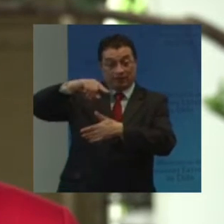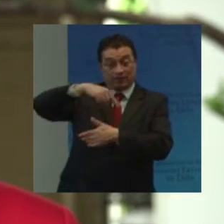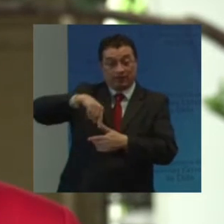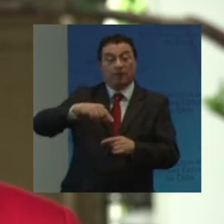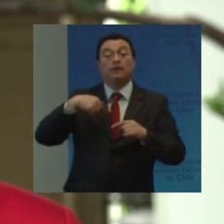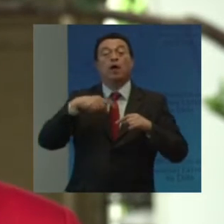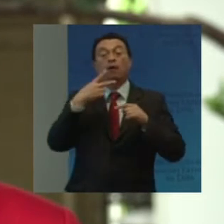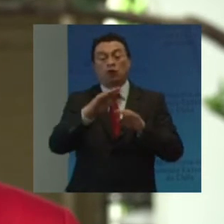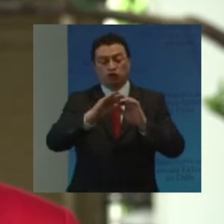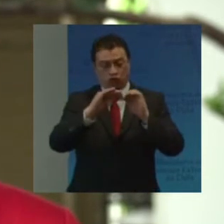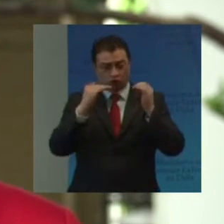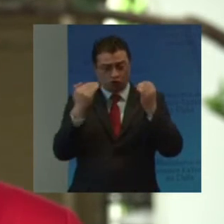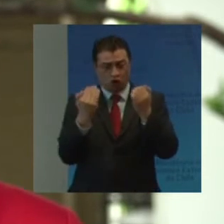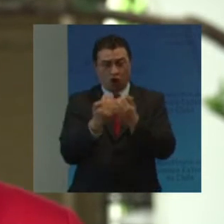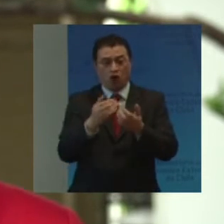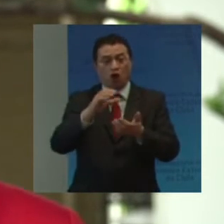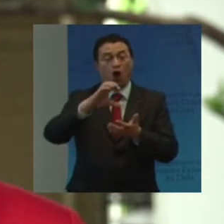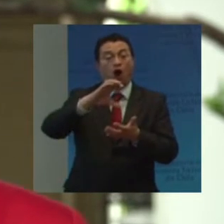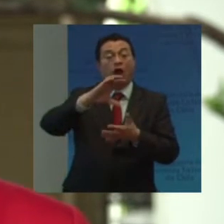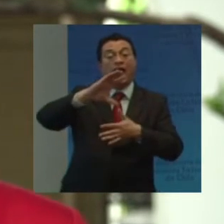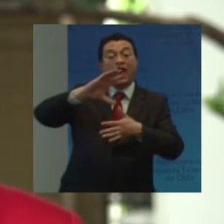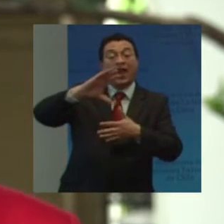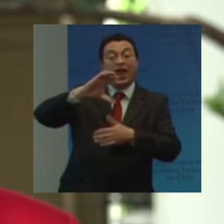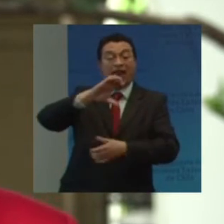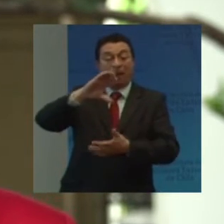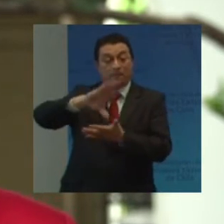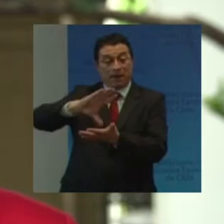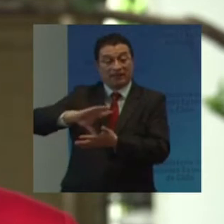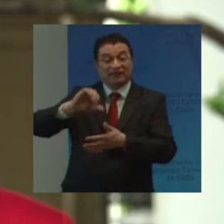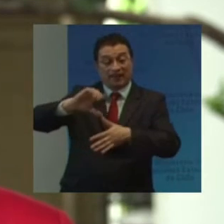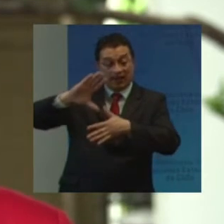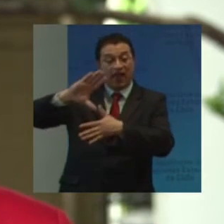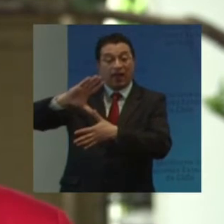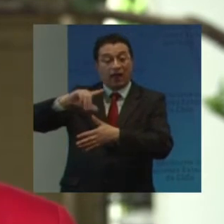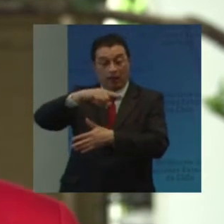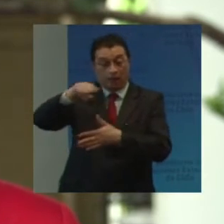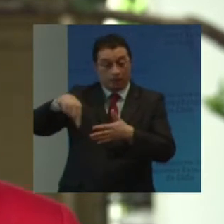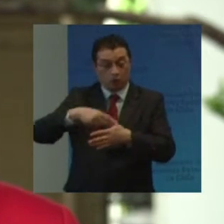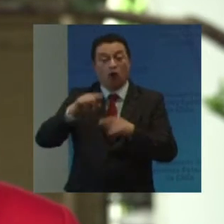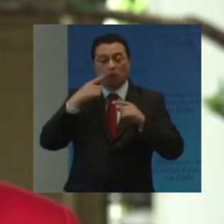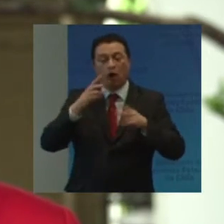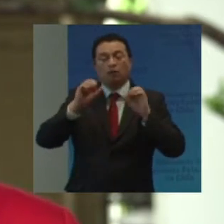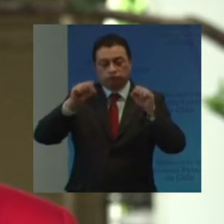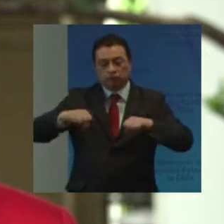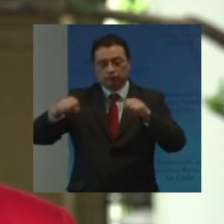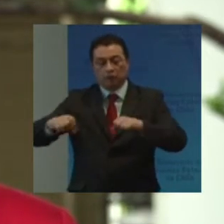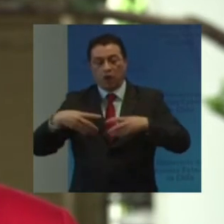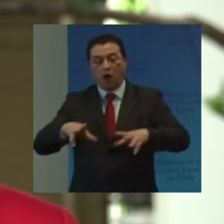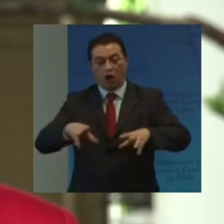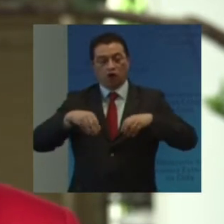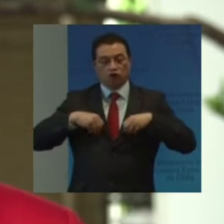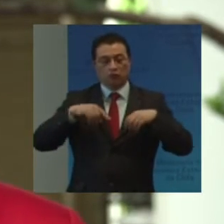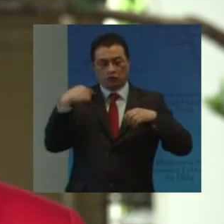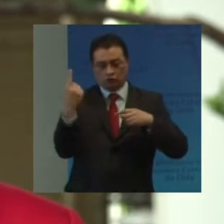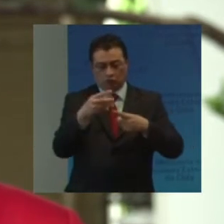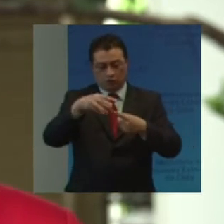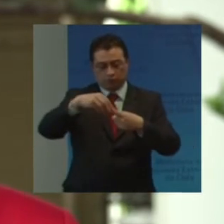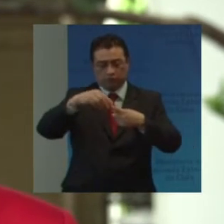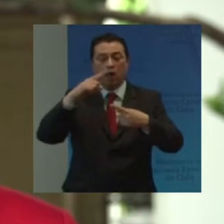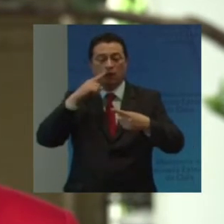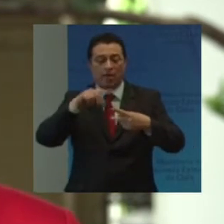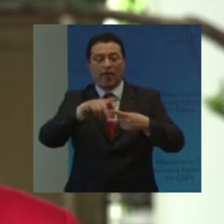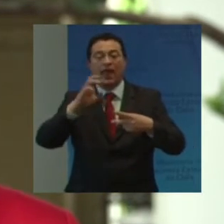casi la totalidad De los estados De nuestro continente Han ratificado Este instrumento Asumiendo así Los principios Que en él Se